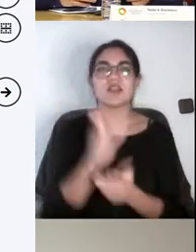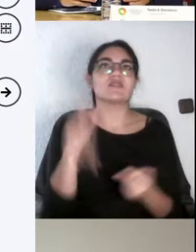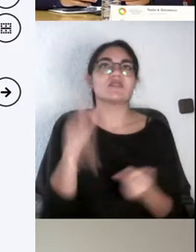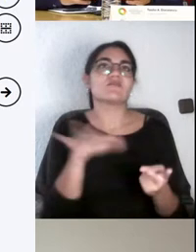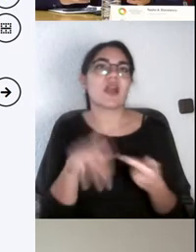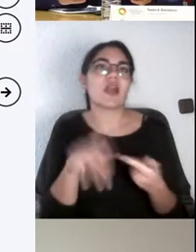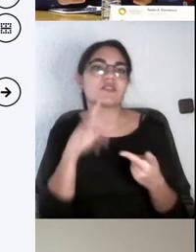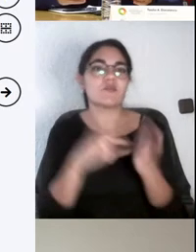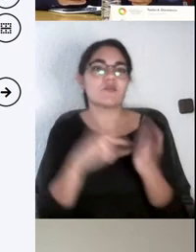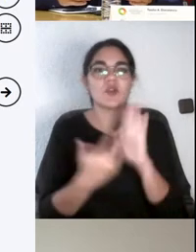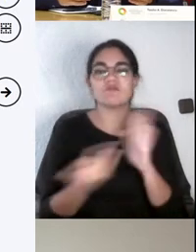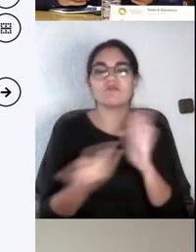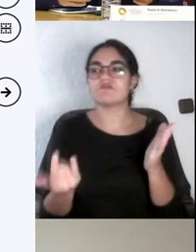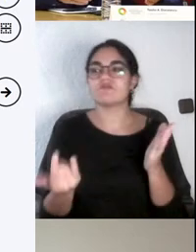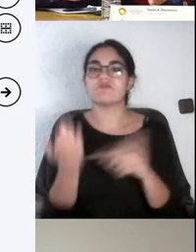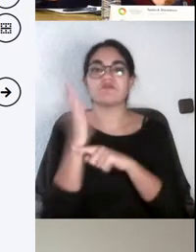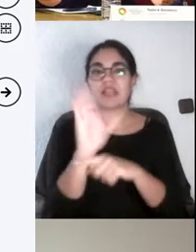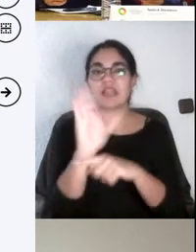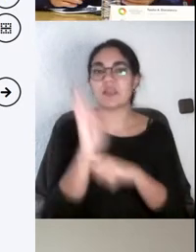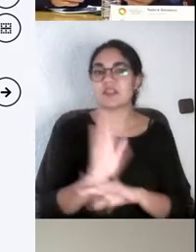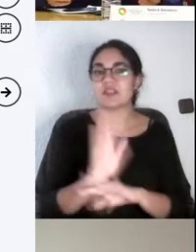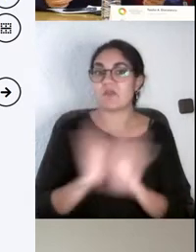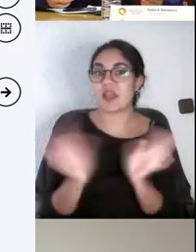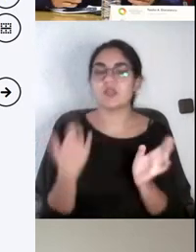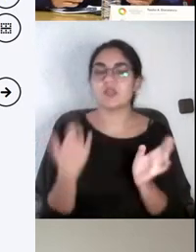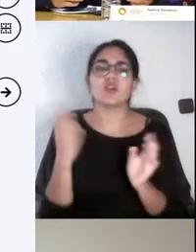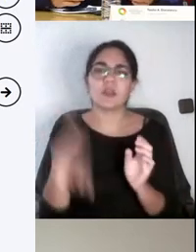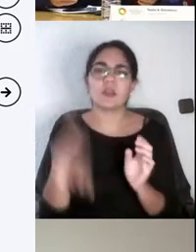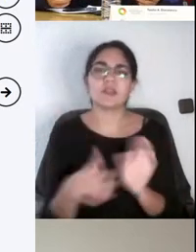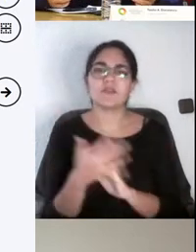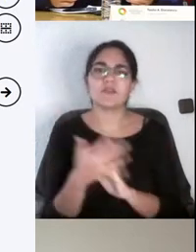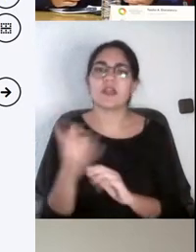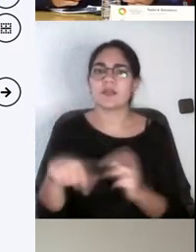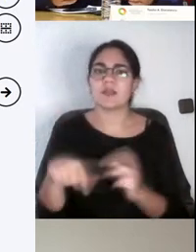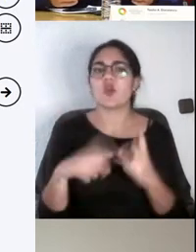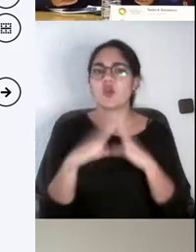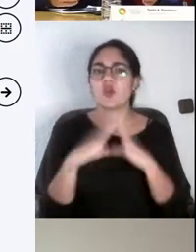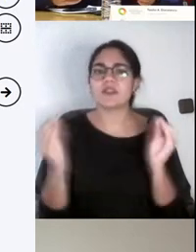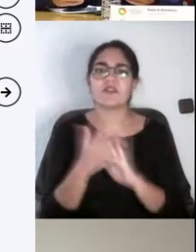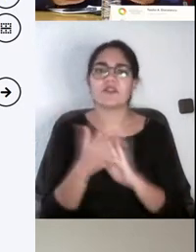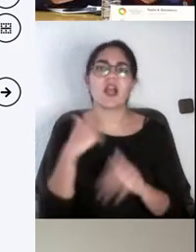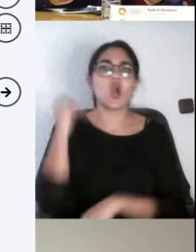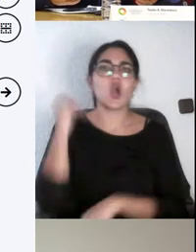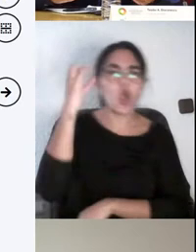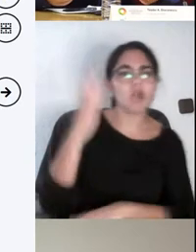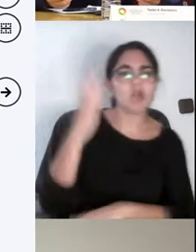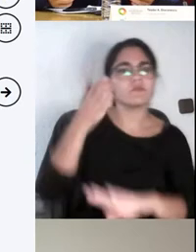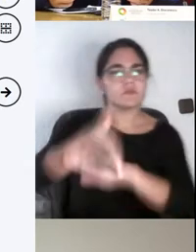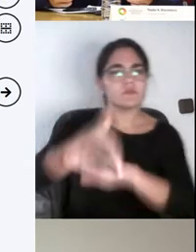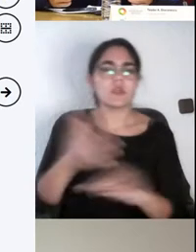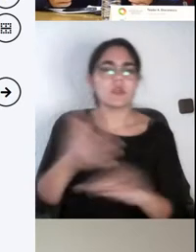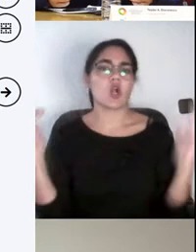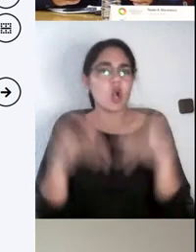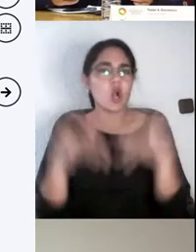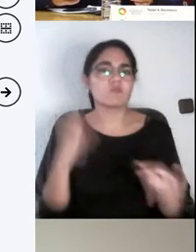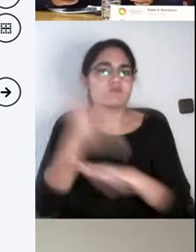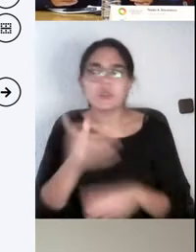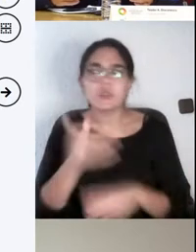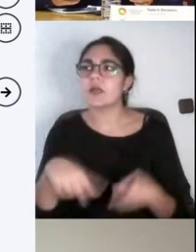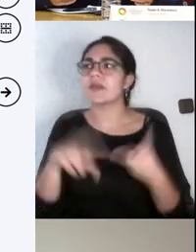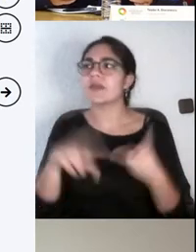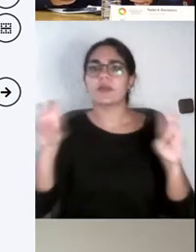Al final la universidad es asistir a mesas redondas, asistir a congresos, asistir a eventos de asociaciones.